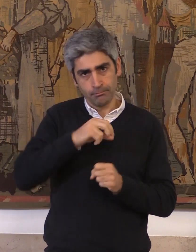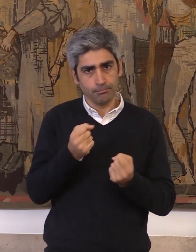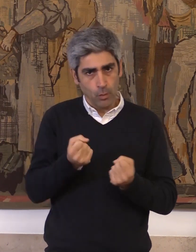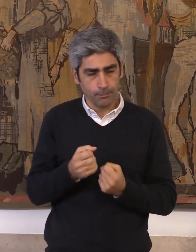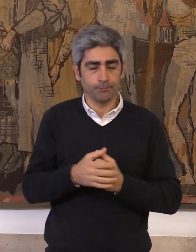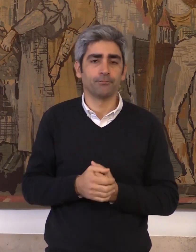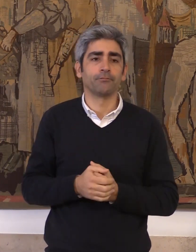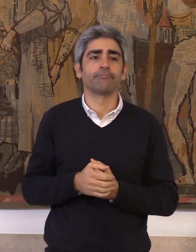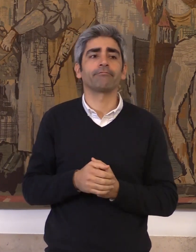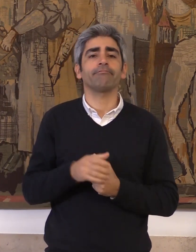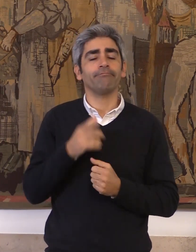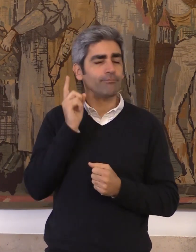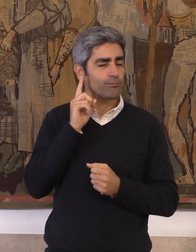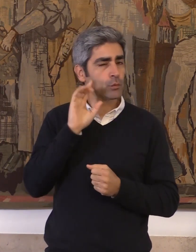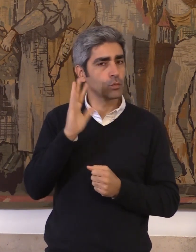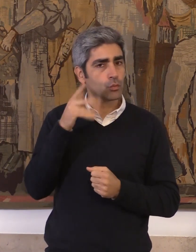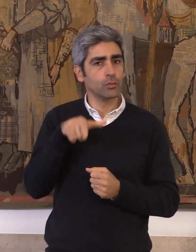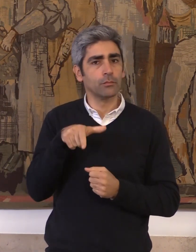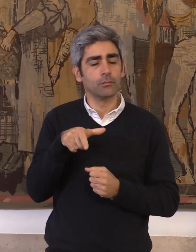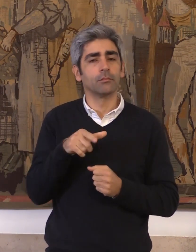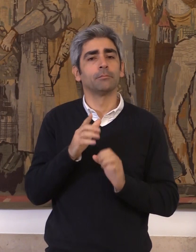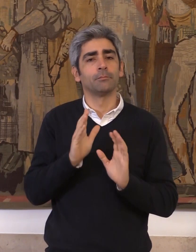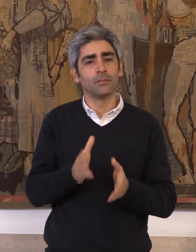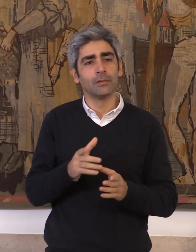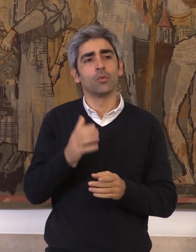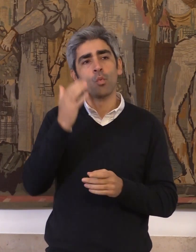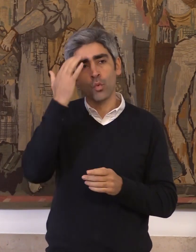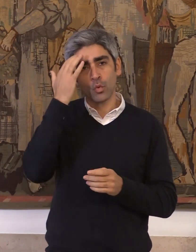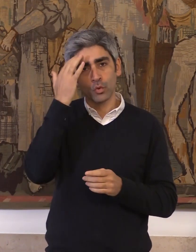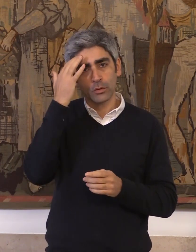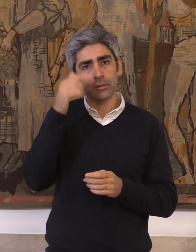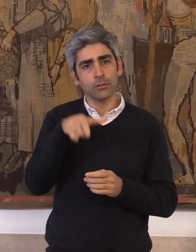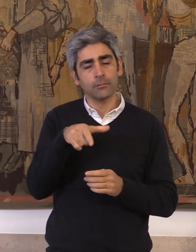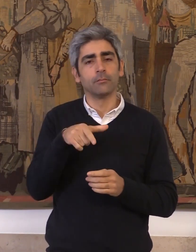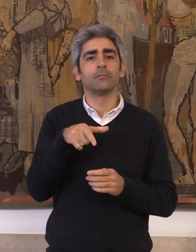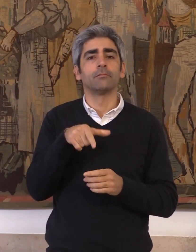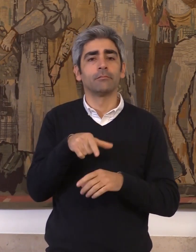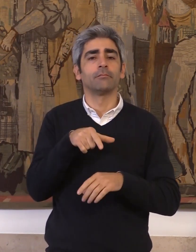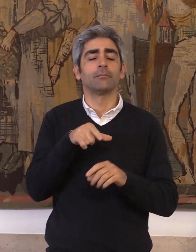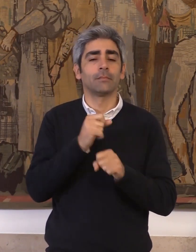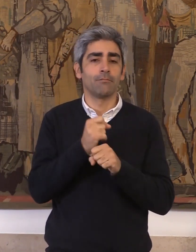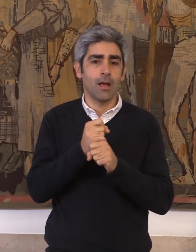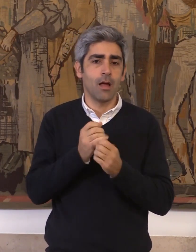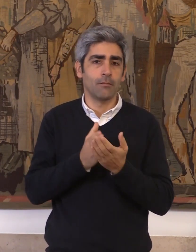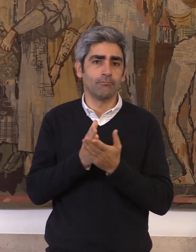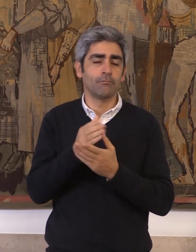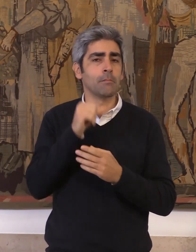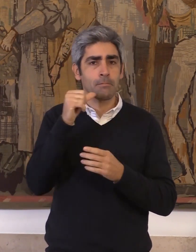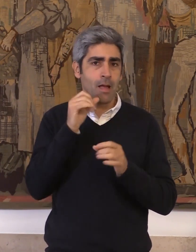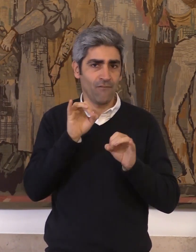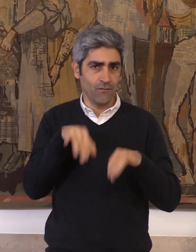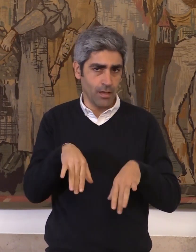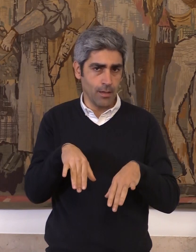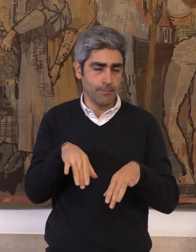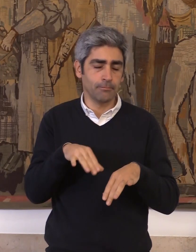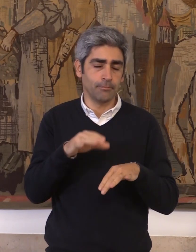É muito importante que tenhamos consciência de que este trabalho não está ainda concluído,